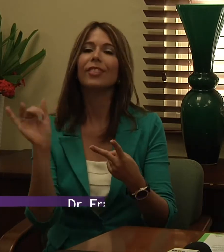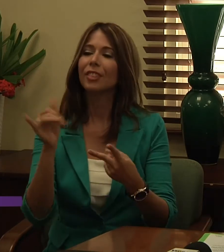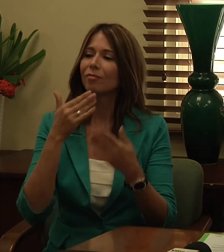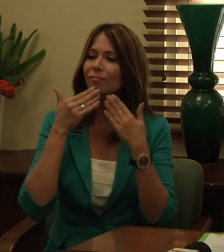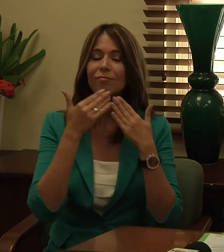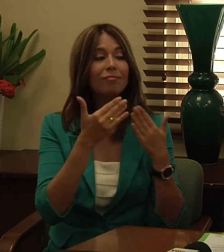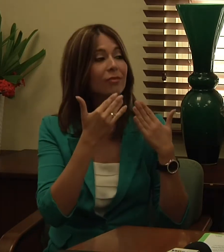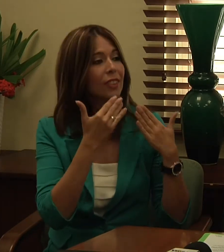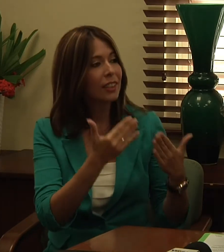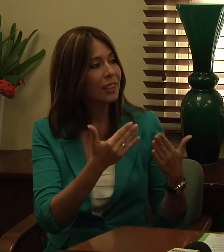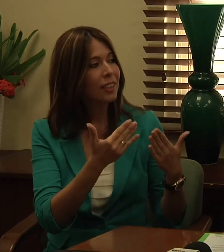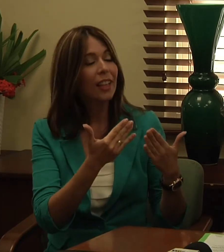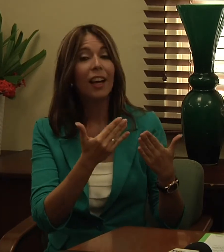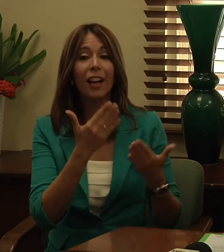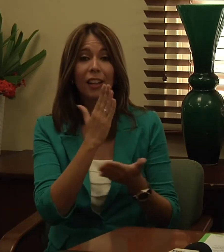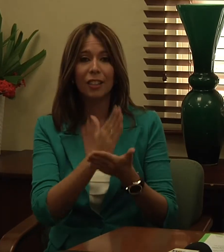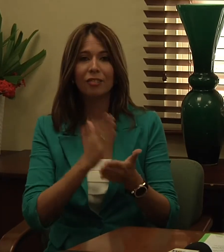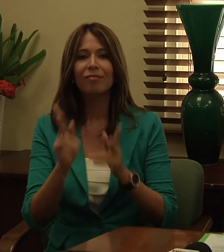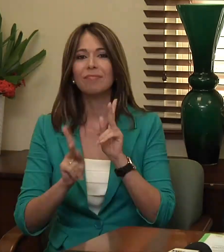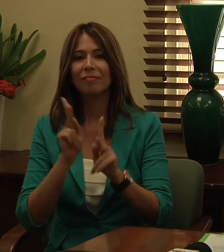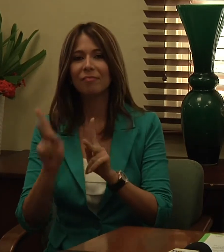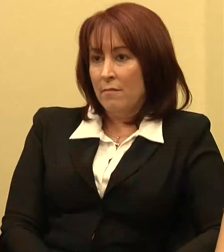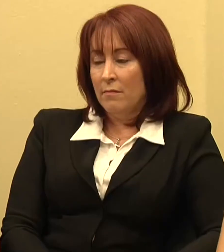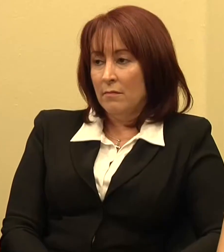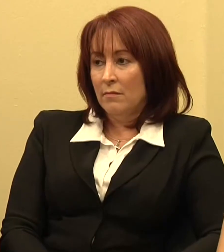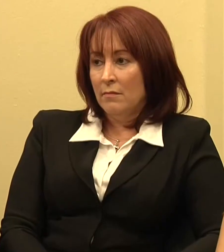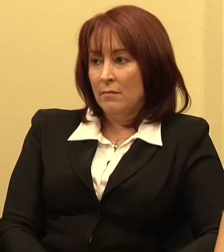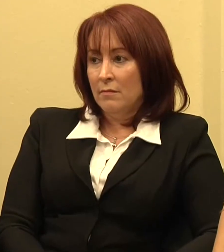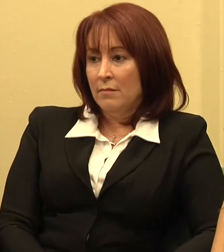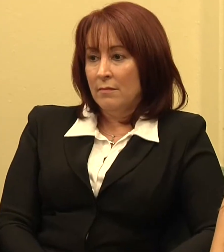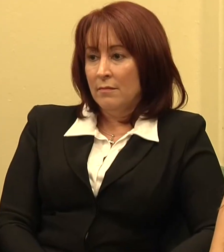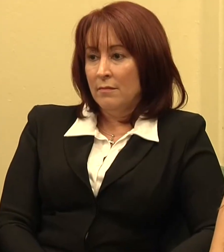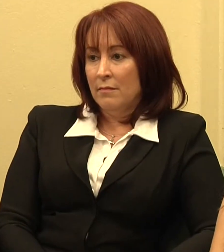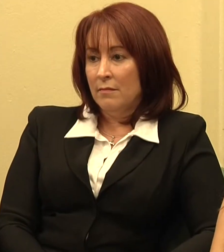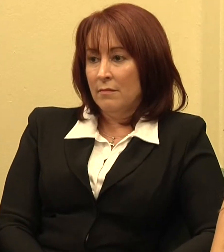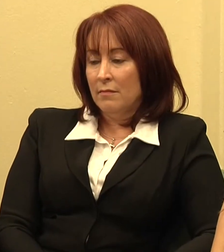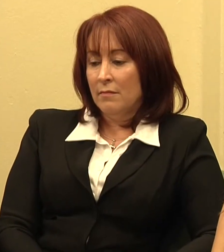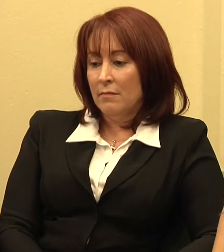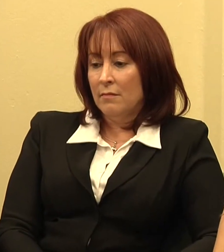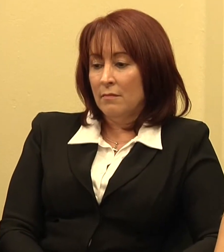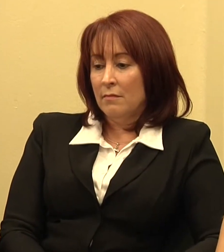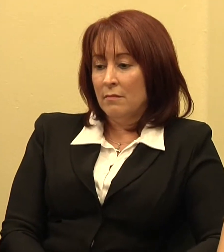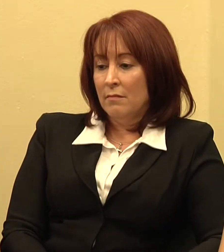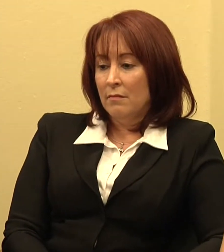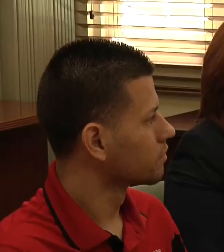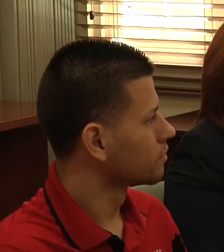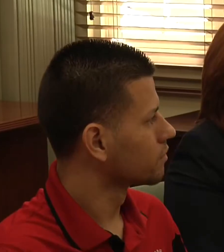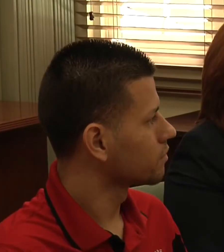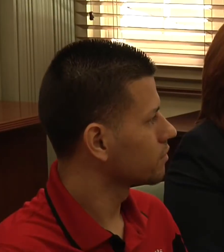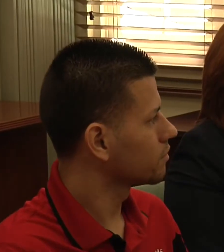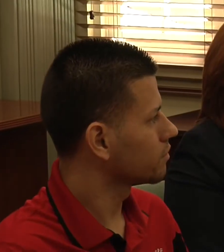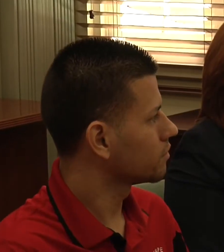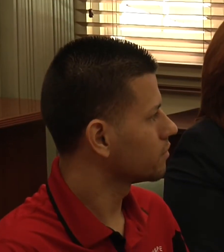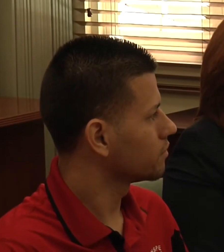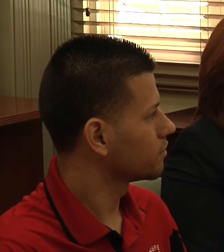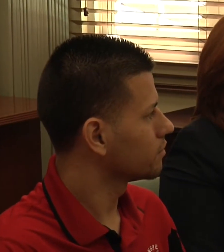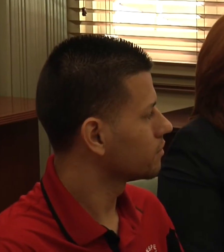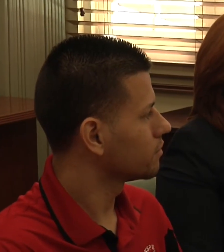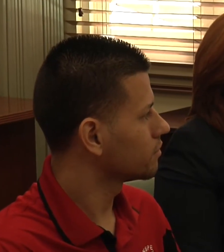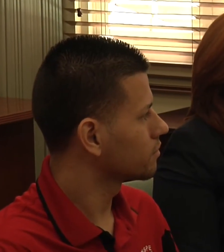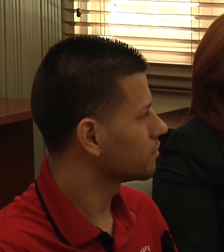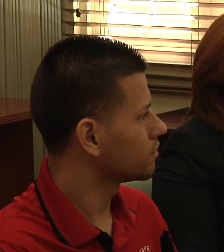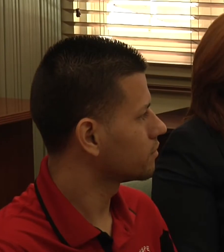la participación de parte de nuestro comité organizador. favor, nosotros queremos en la mañana de hoy